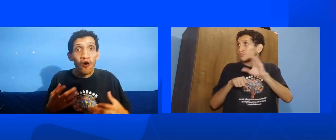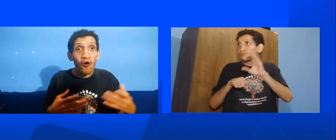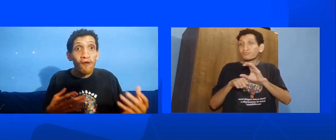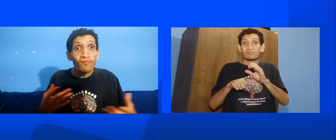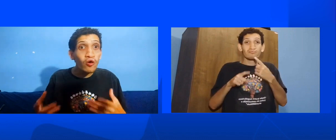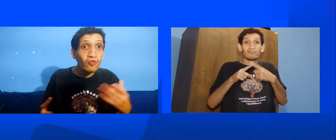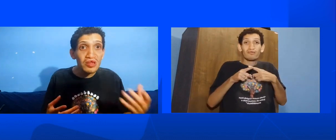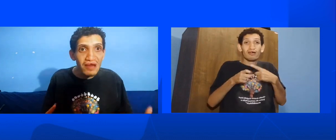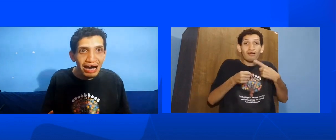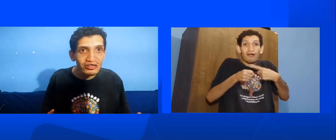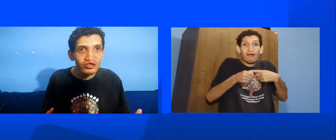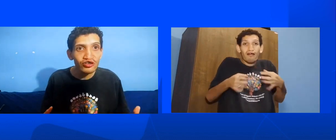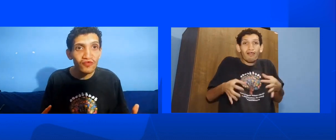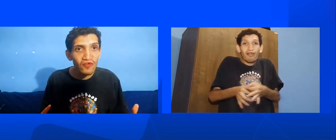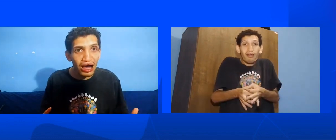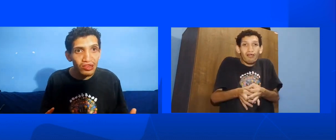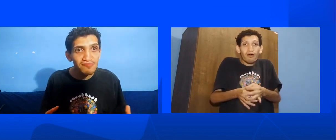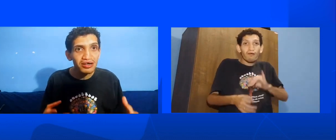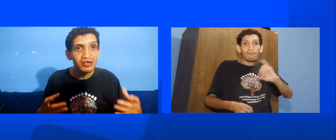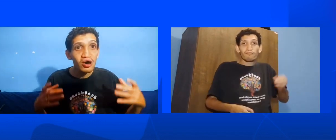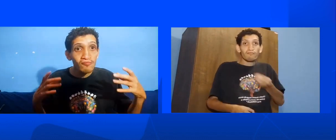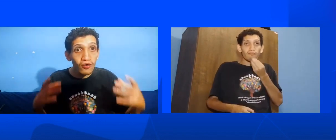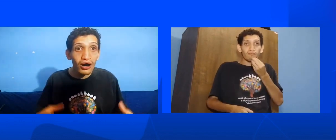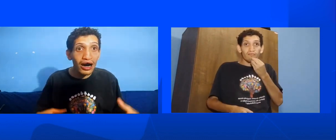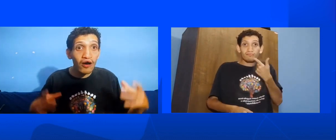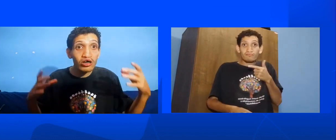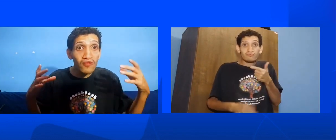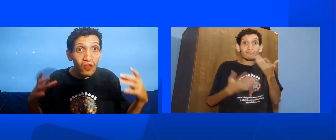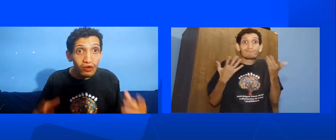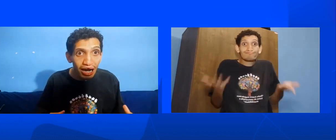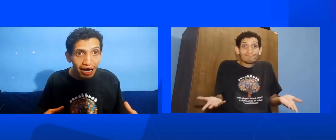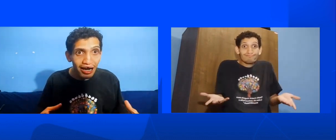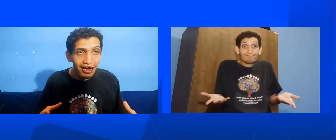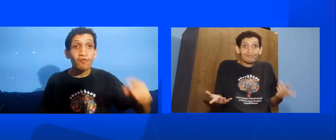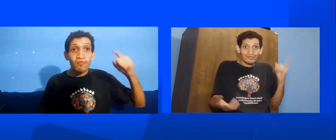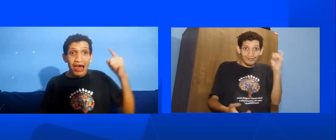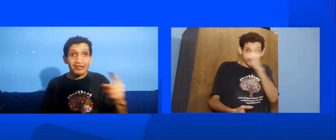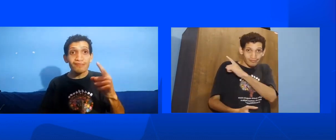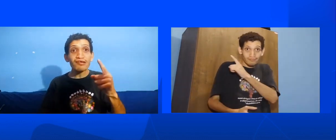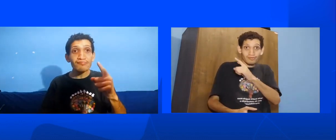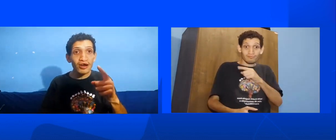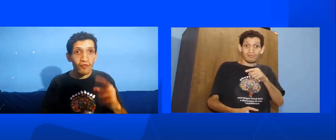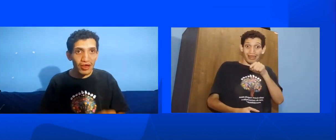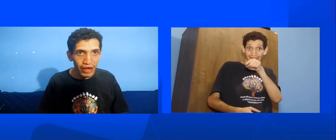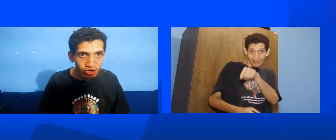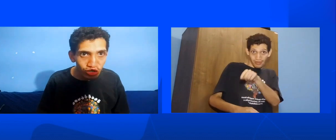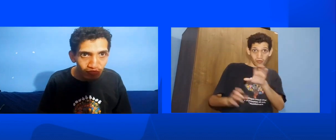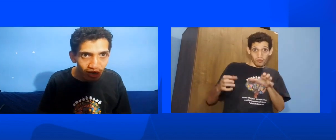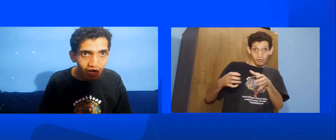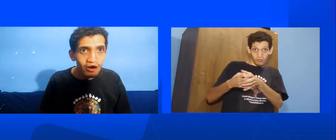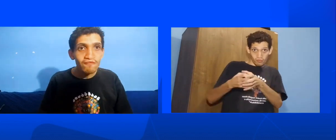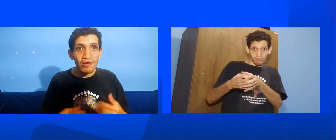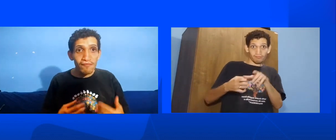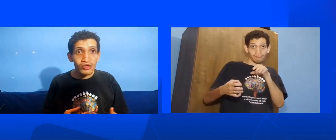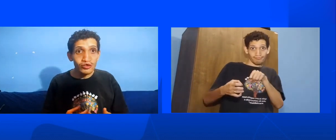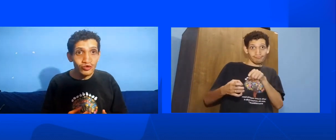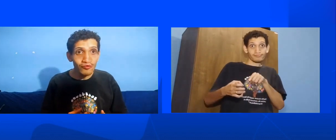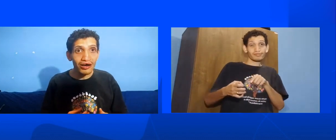oportunidade de estudar livros por causa do lugar Então nessa primeira alternativa Quando a pessoa,